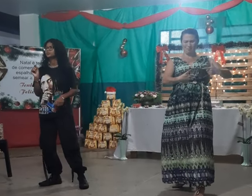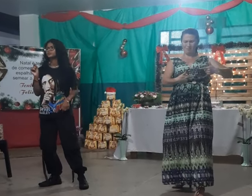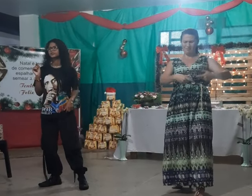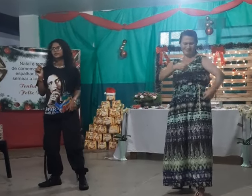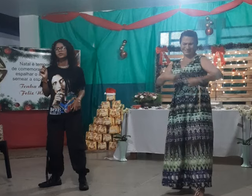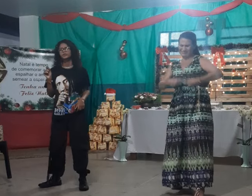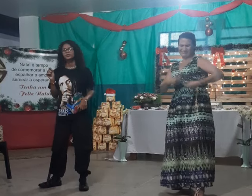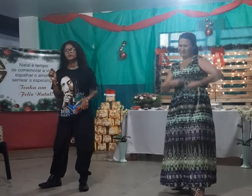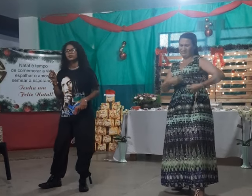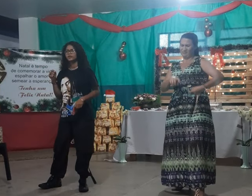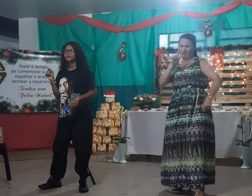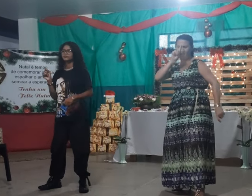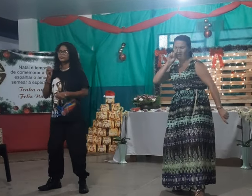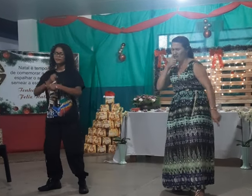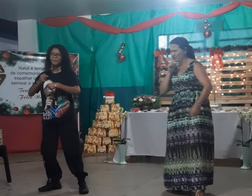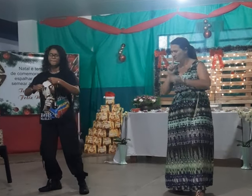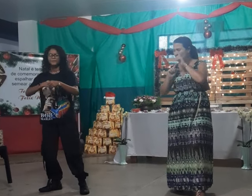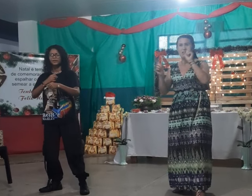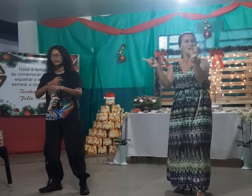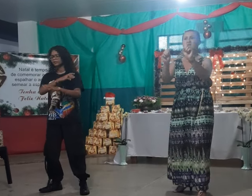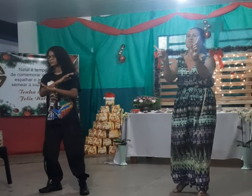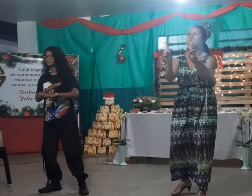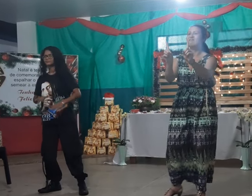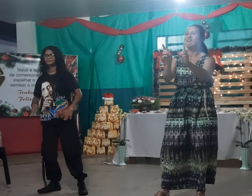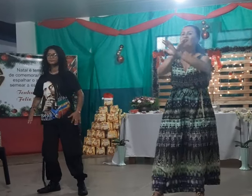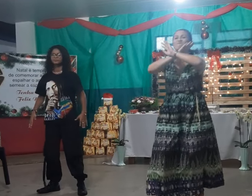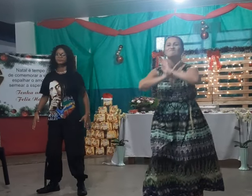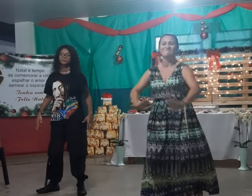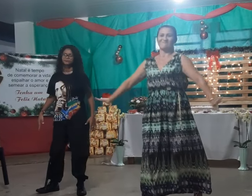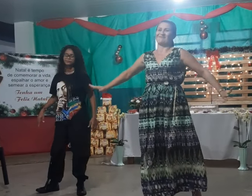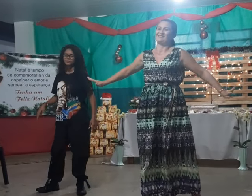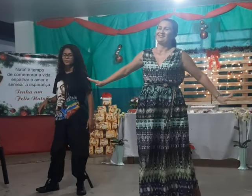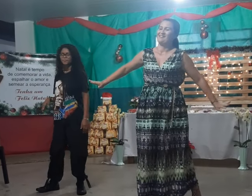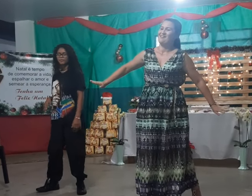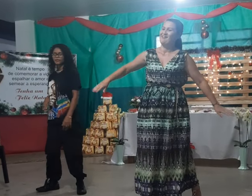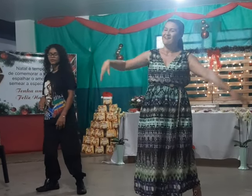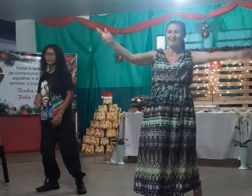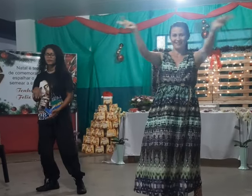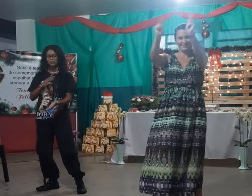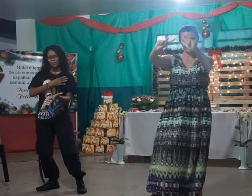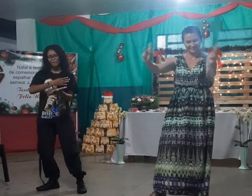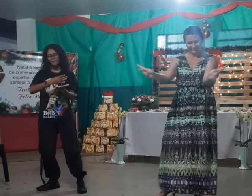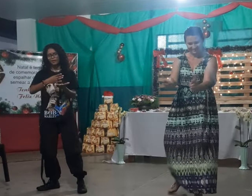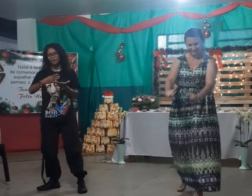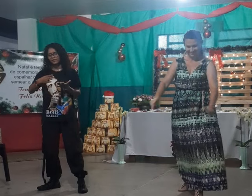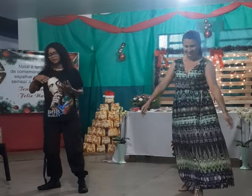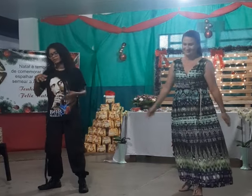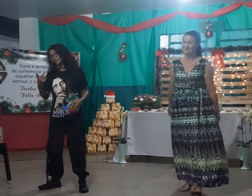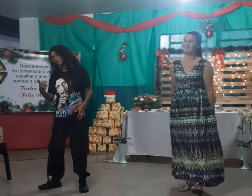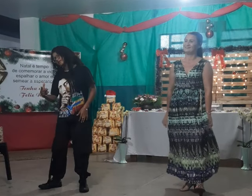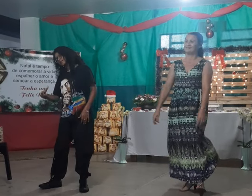A festa velho e que seja feliz